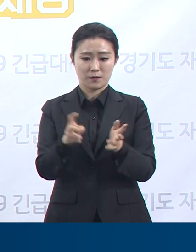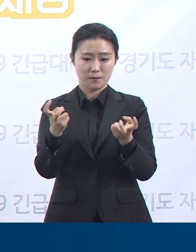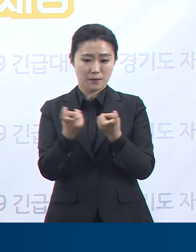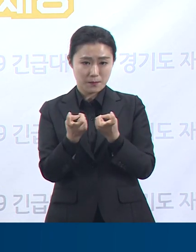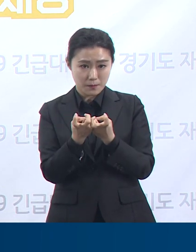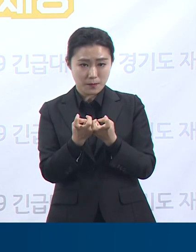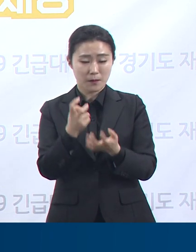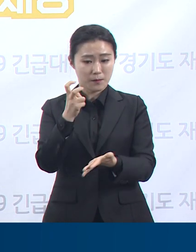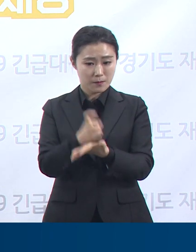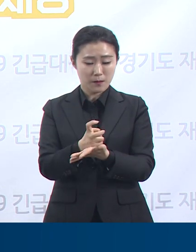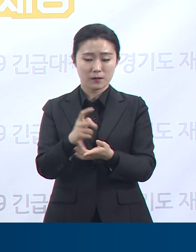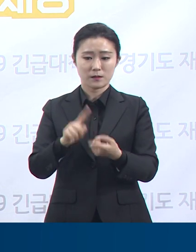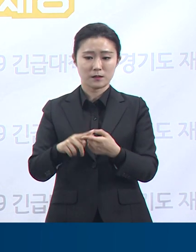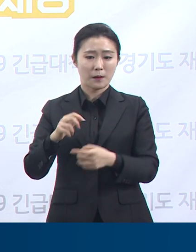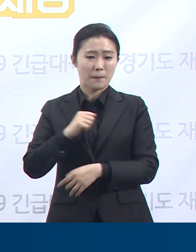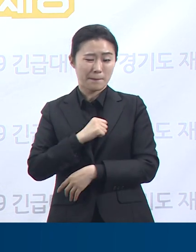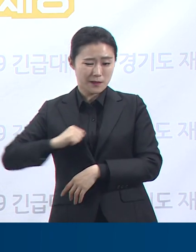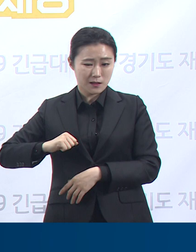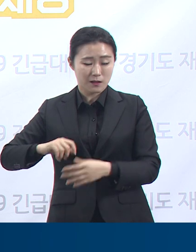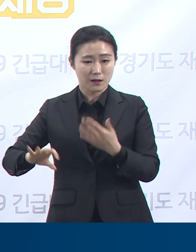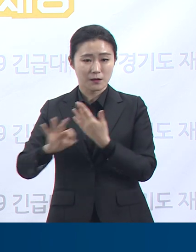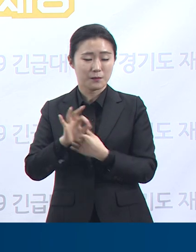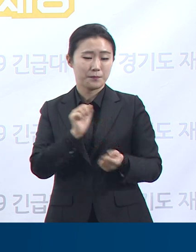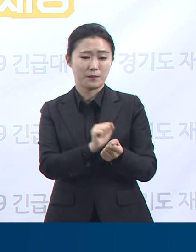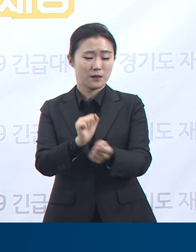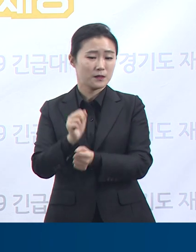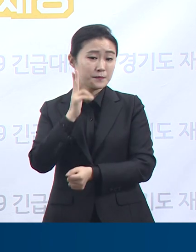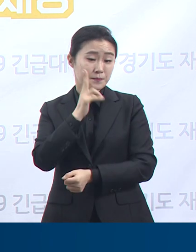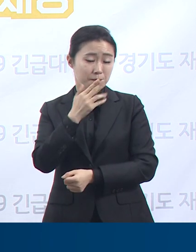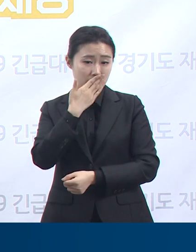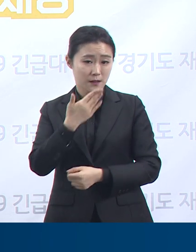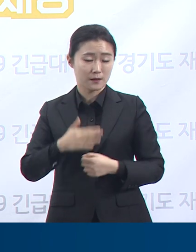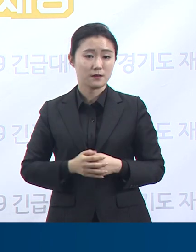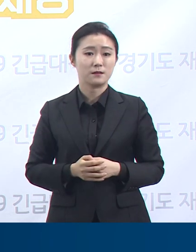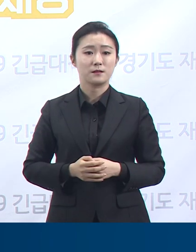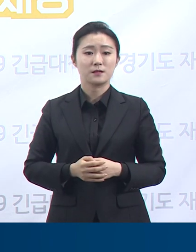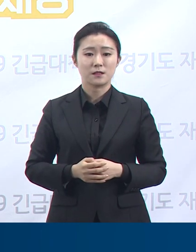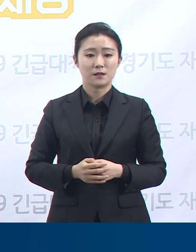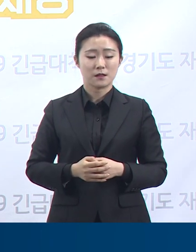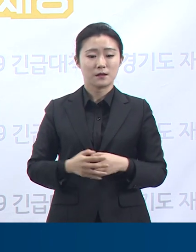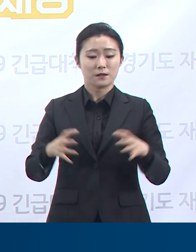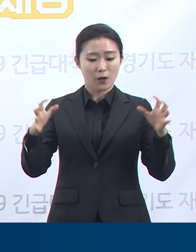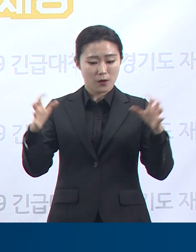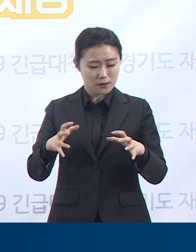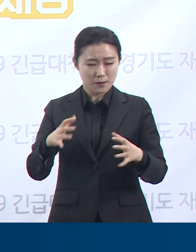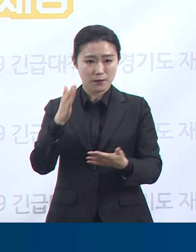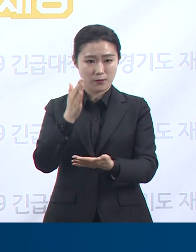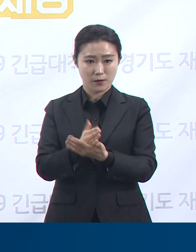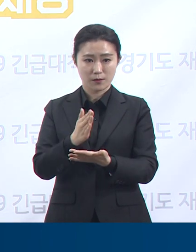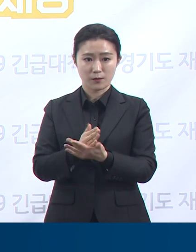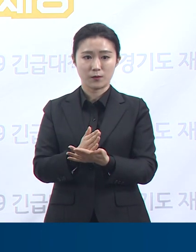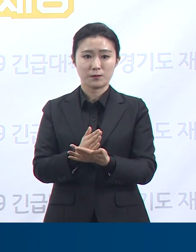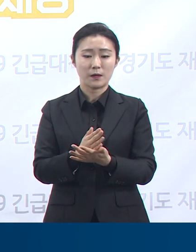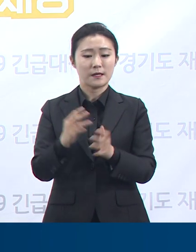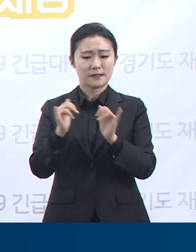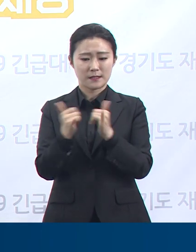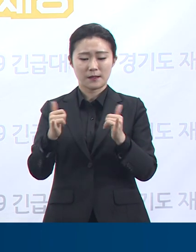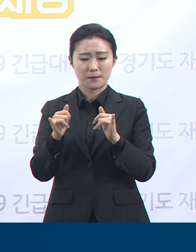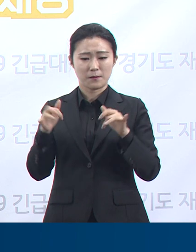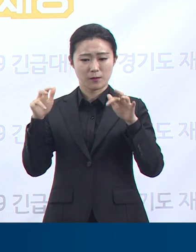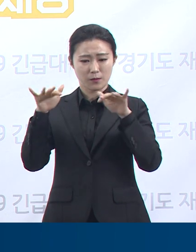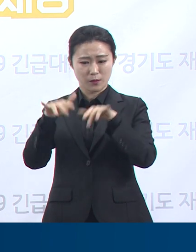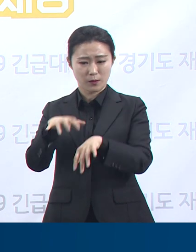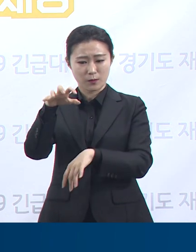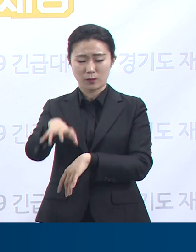최대한 약속과 모임을 연기하거나 비대면으로 전환하여 주시고 음식점, 주점 등 다중이용시설 이용도 최대한 자제해